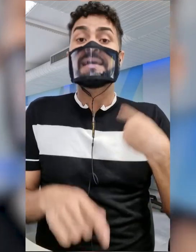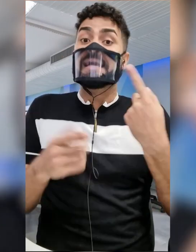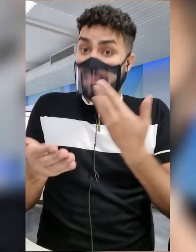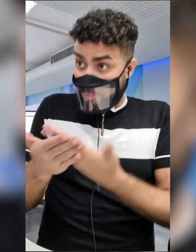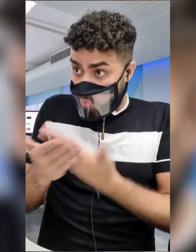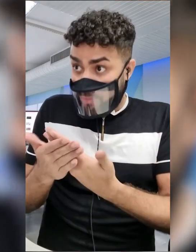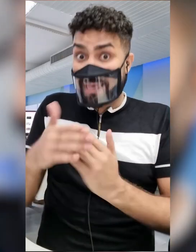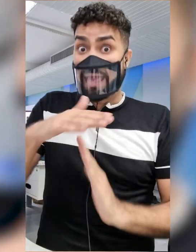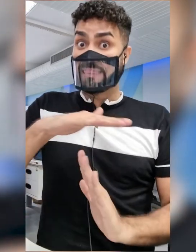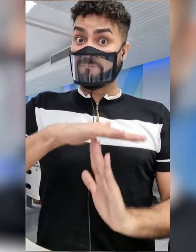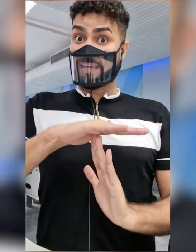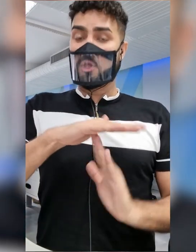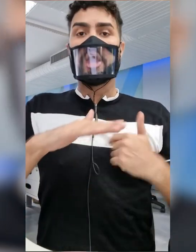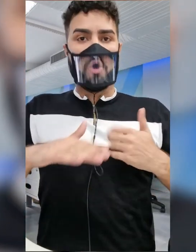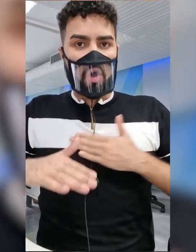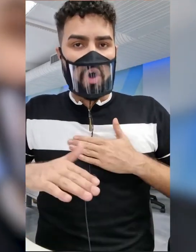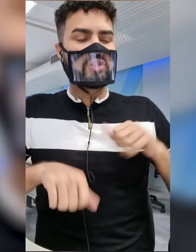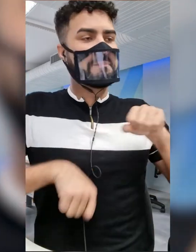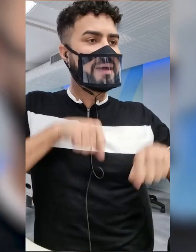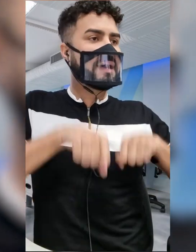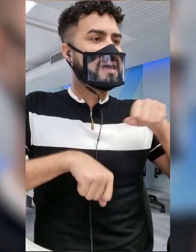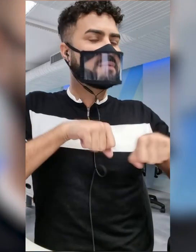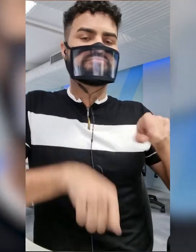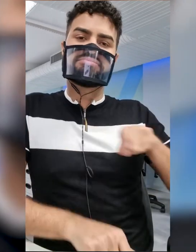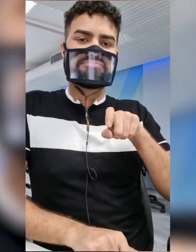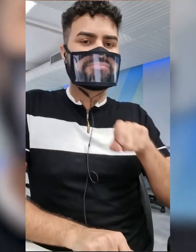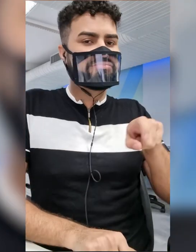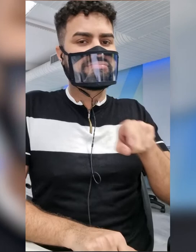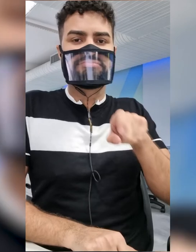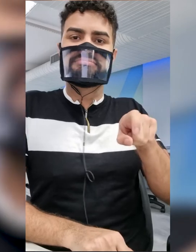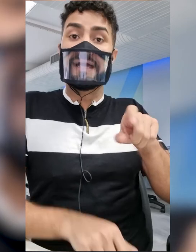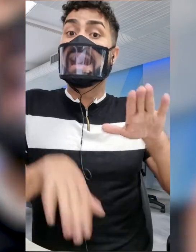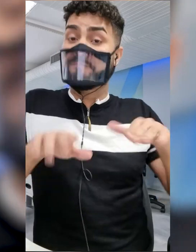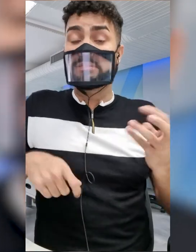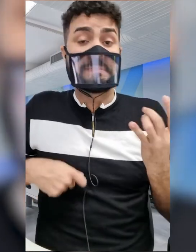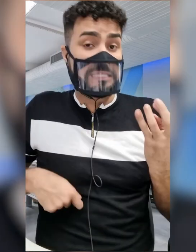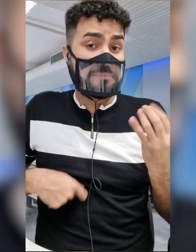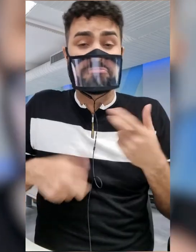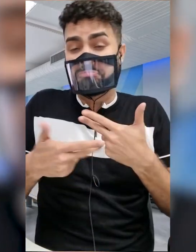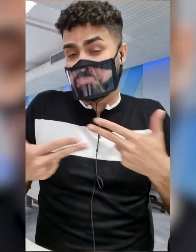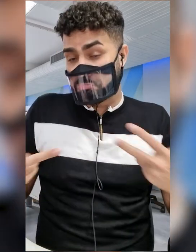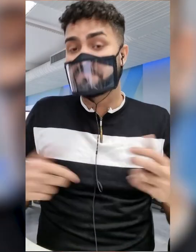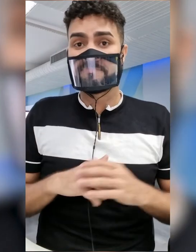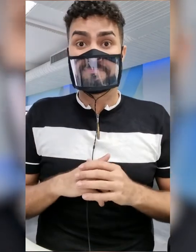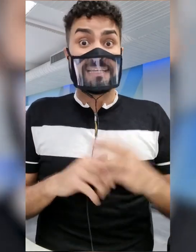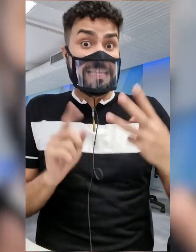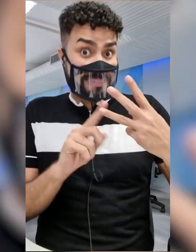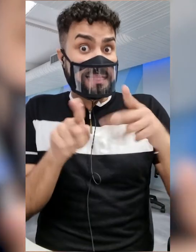estudo, eu gosto de dar uma volta de bike de vez em quando, tocar algum instrumento. E além disso, eu acho muito importante